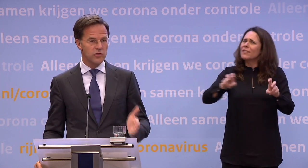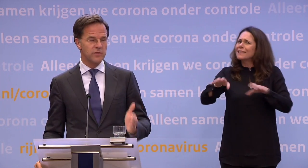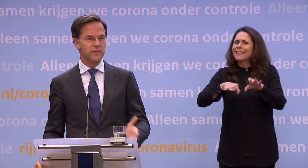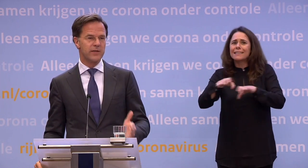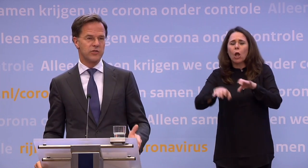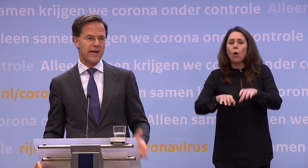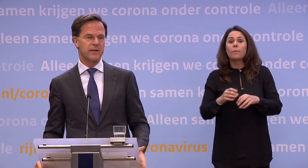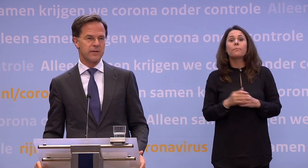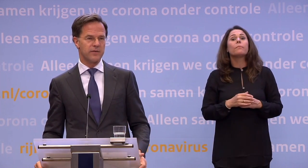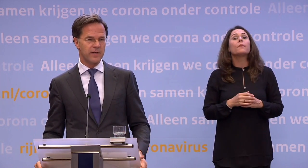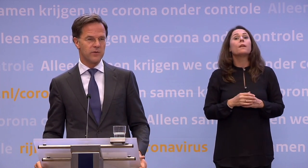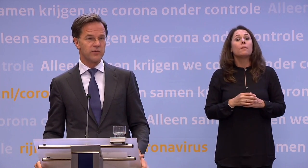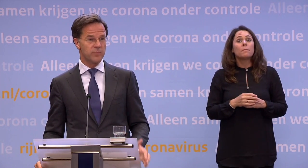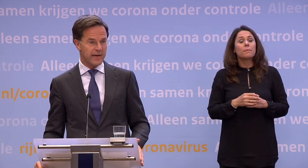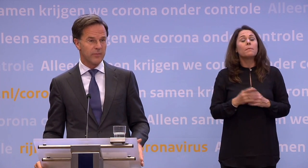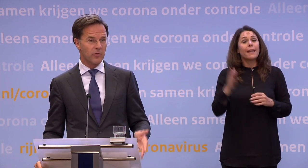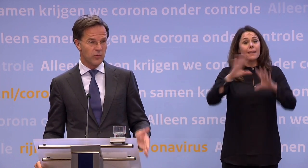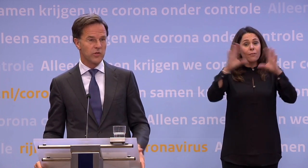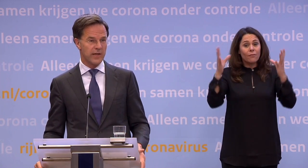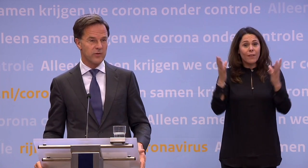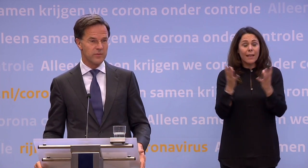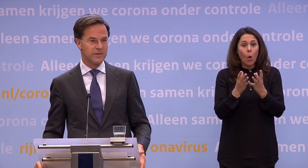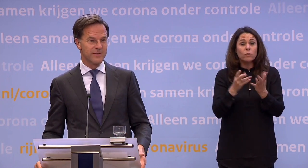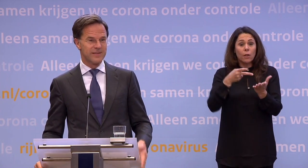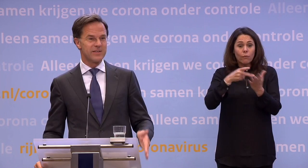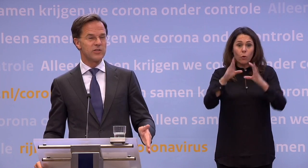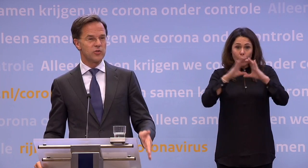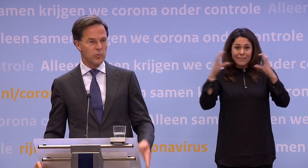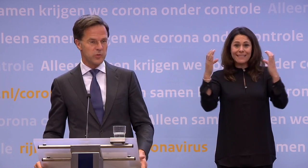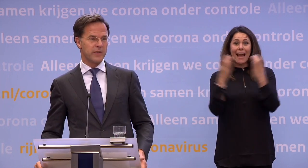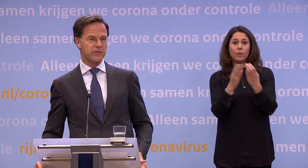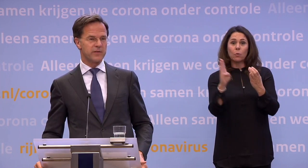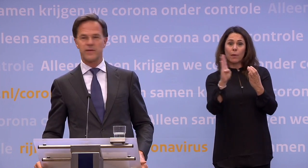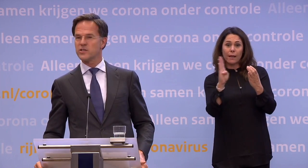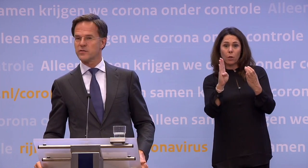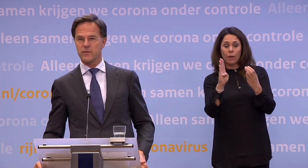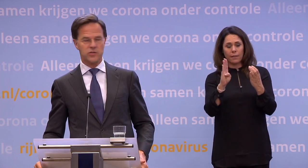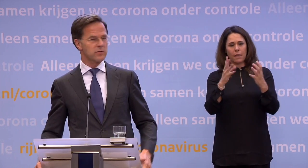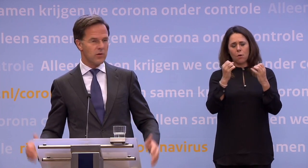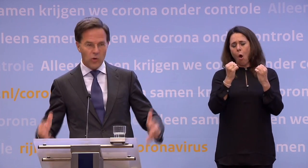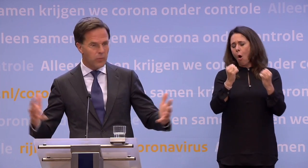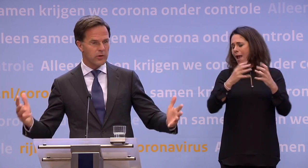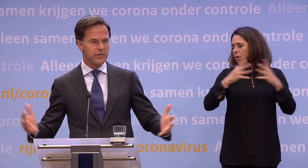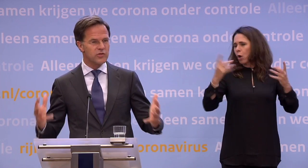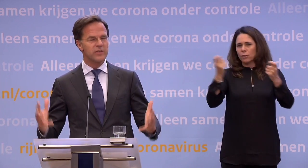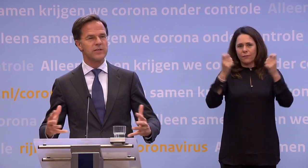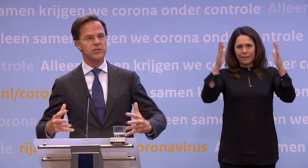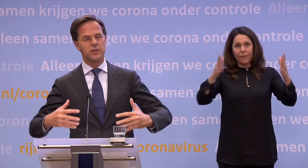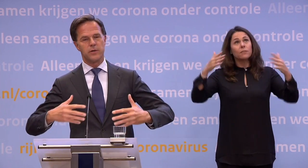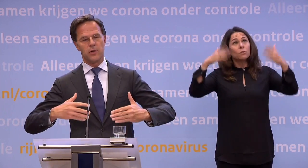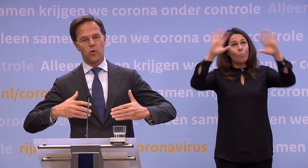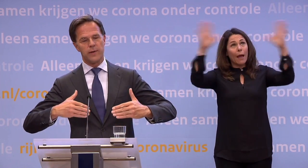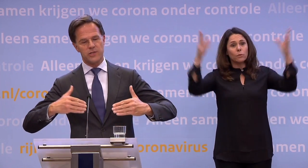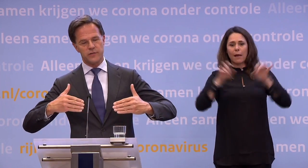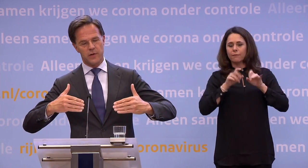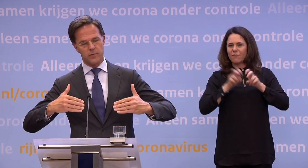van de grootste virushaarden in de wereld was Bergamo, het voetbalstadion. Dat is een superspread-event geweest en dat was ook openlucht. Dus het is